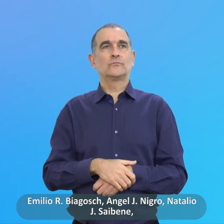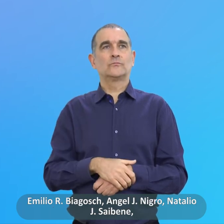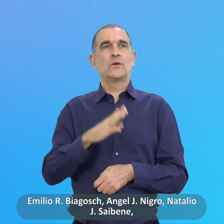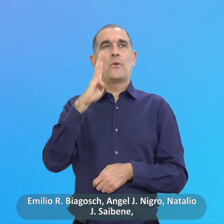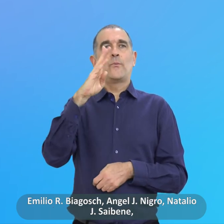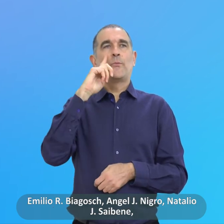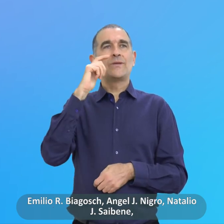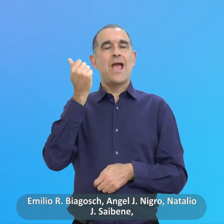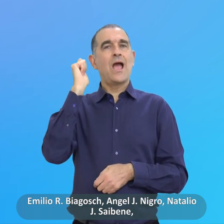Pinto